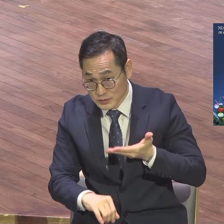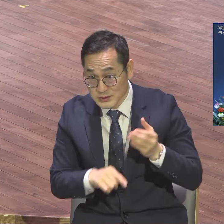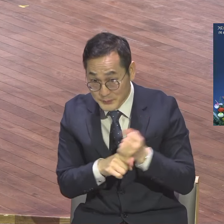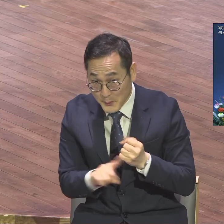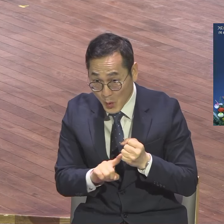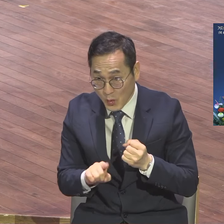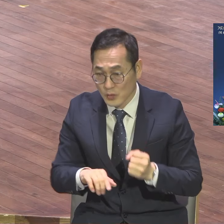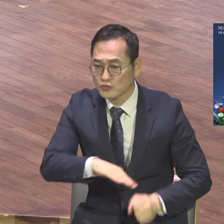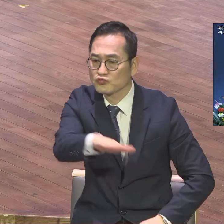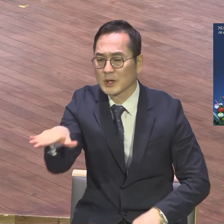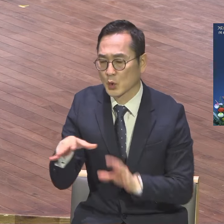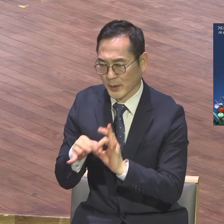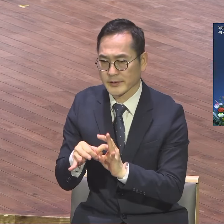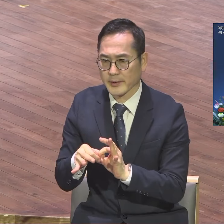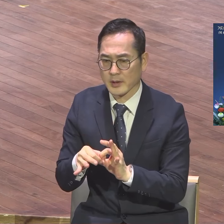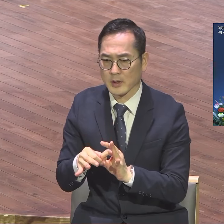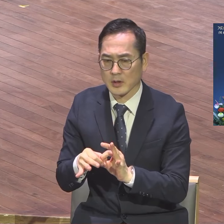말씀 주시면 너 장마탈을 넓히라